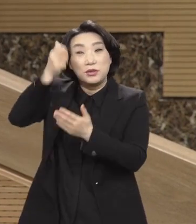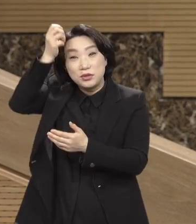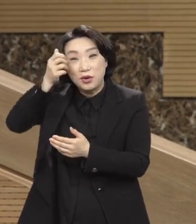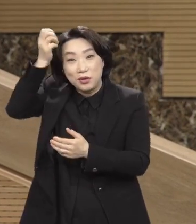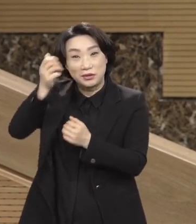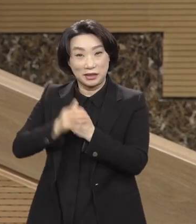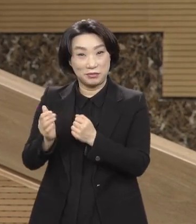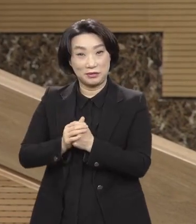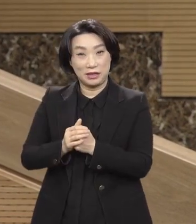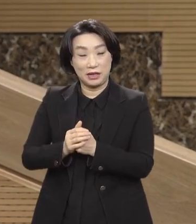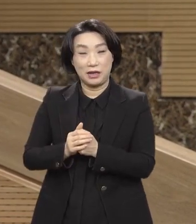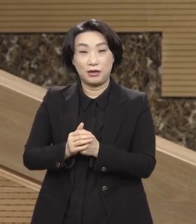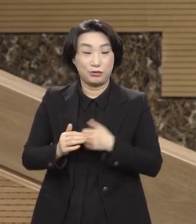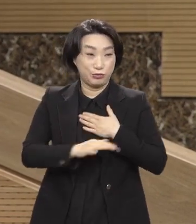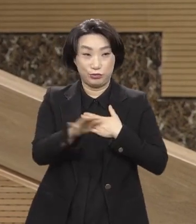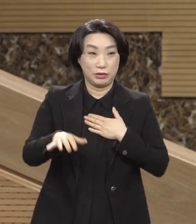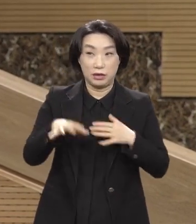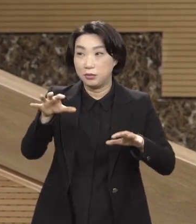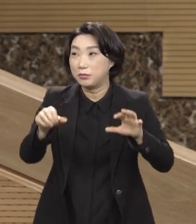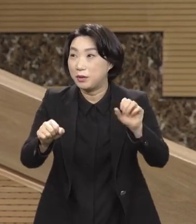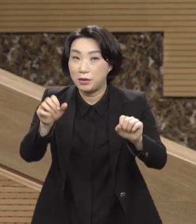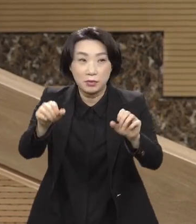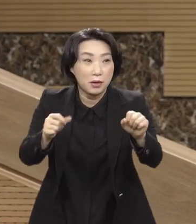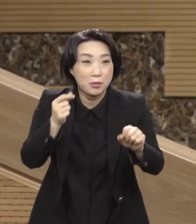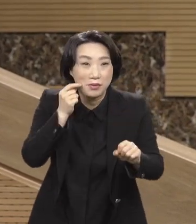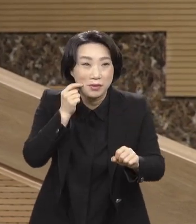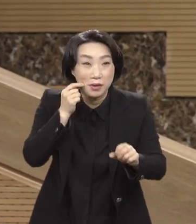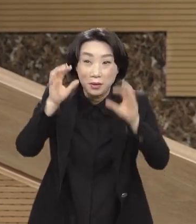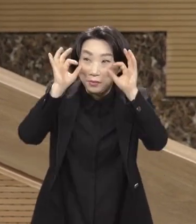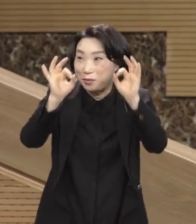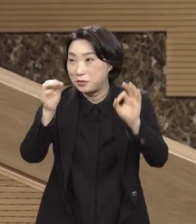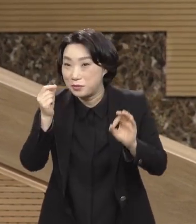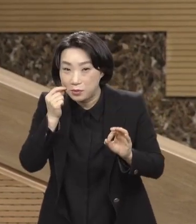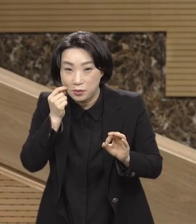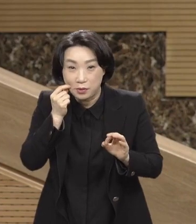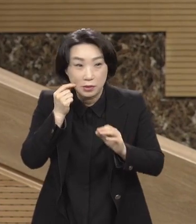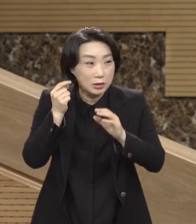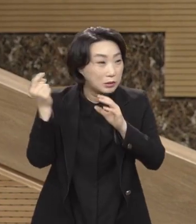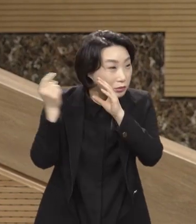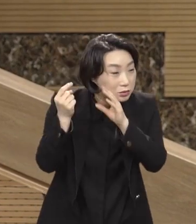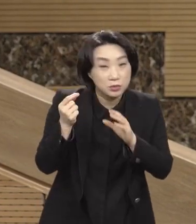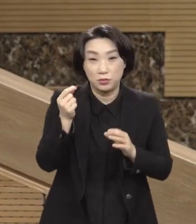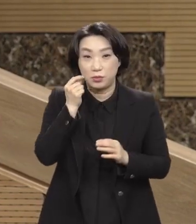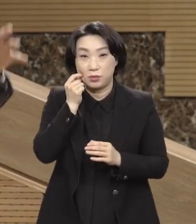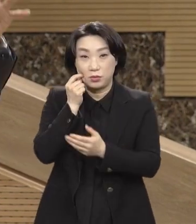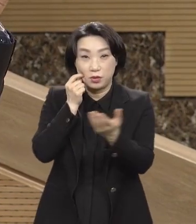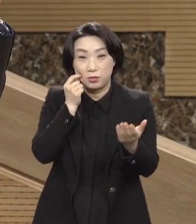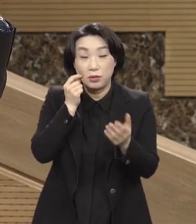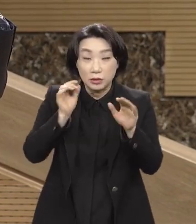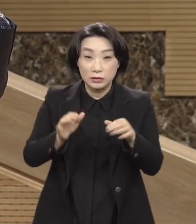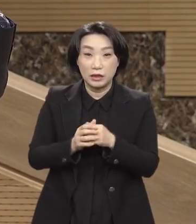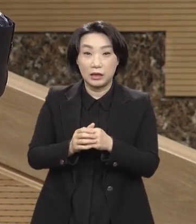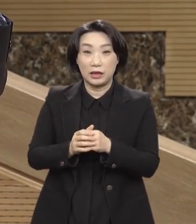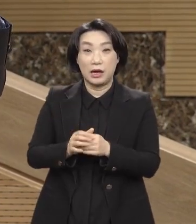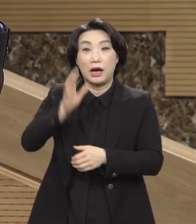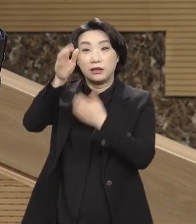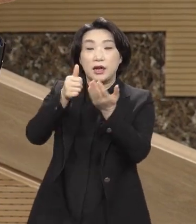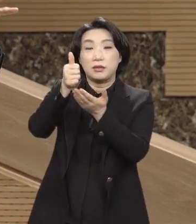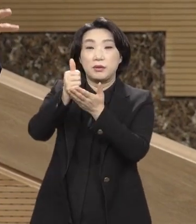만질 수도 없고 볼 수도 없고 들을 수도 없어. 그런데 자기가 내가 하나님이라고